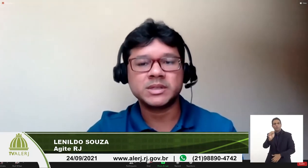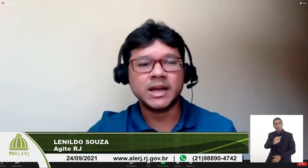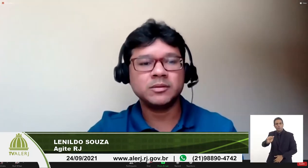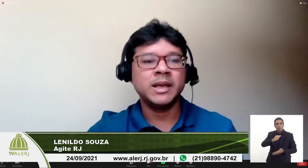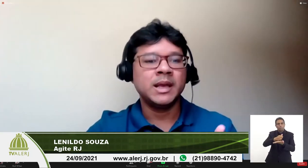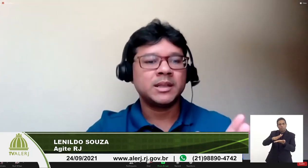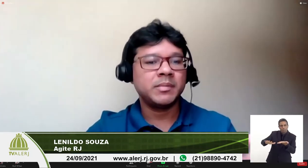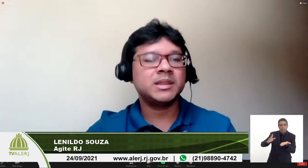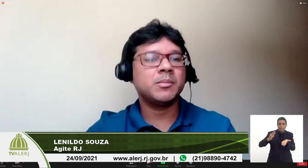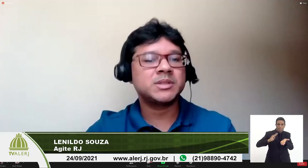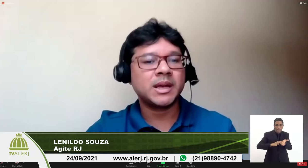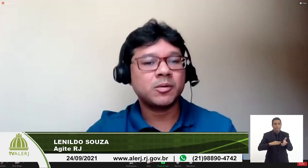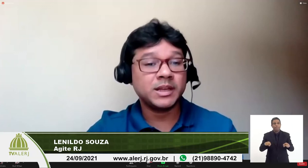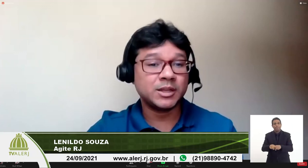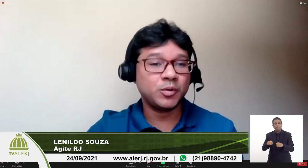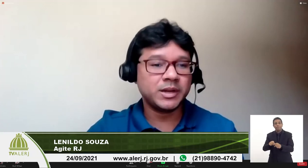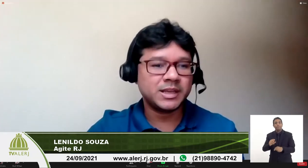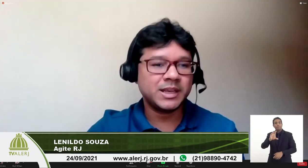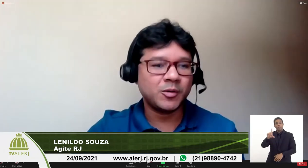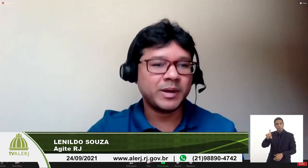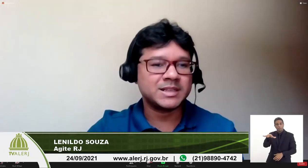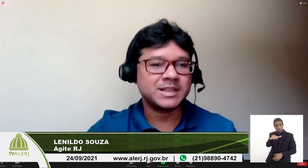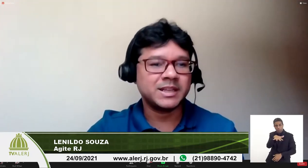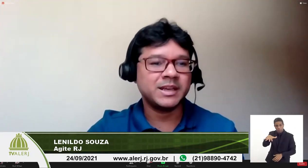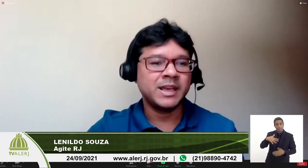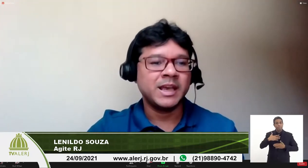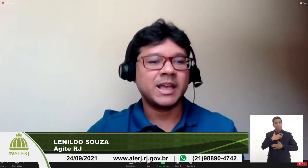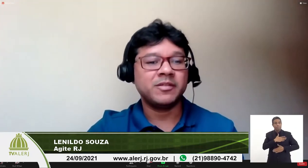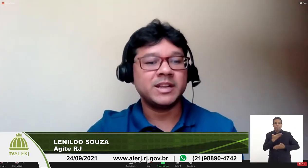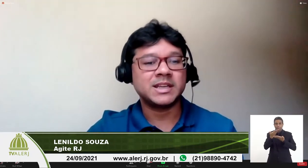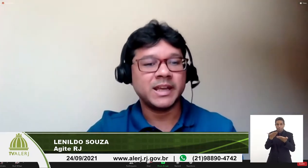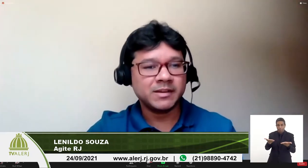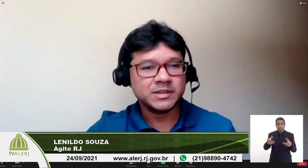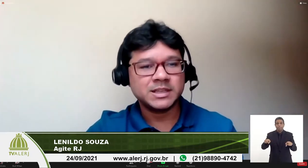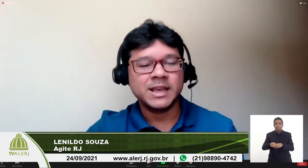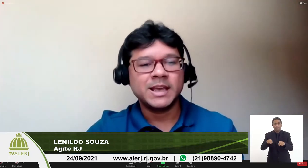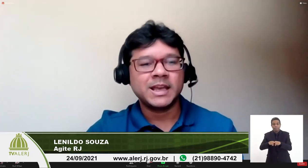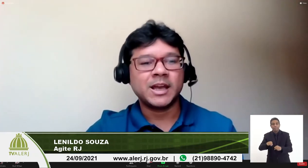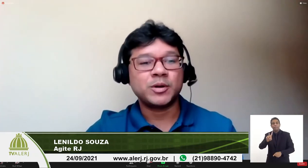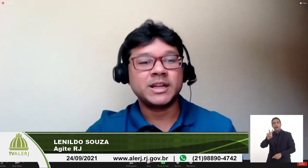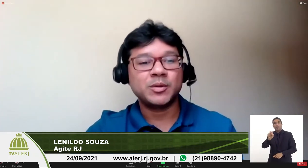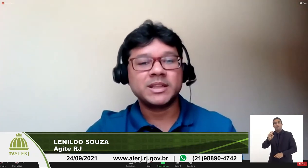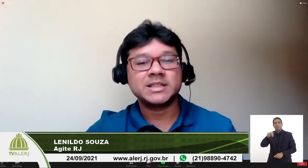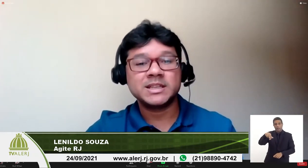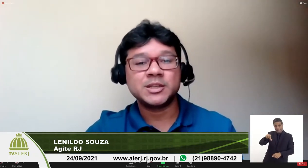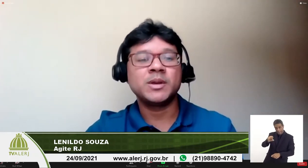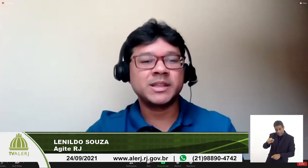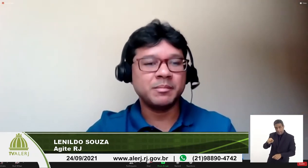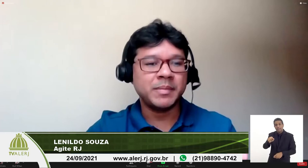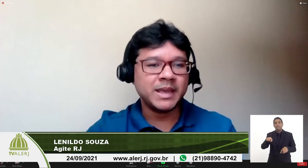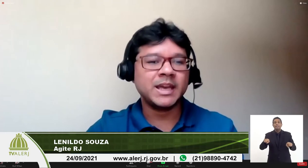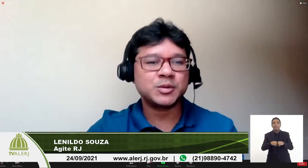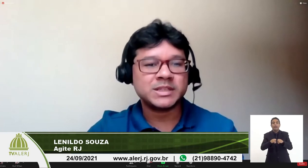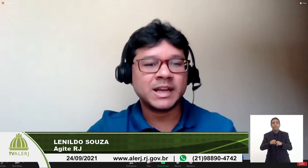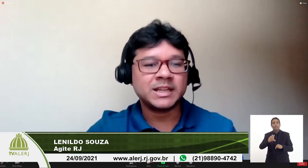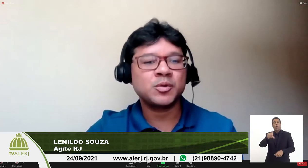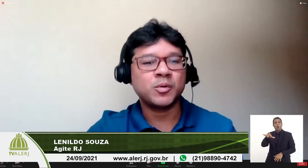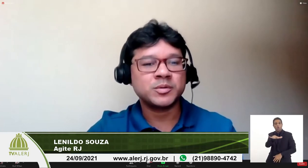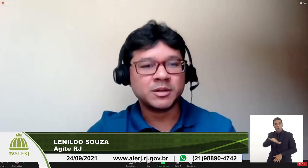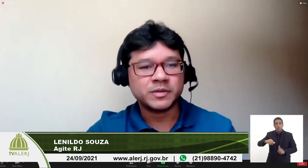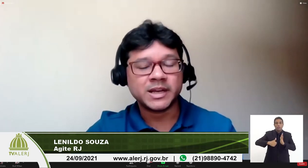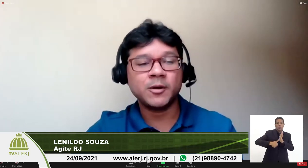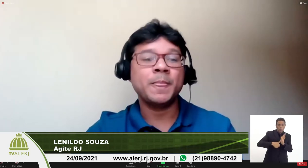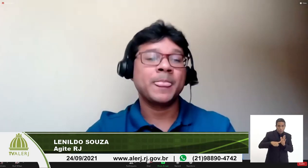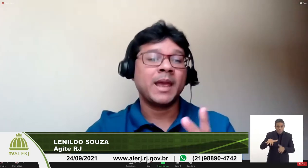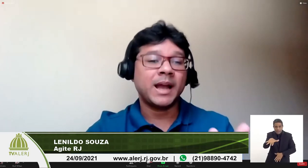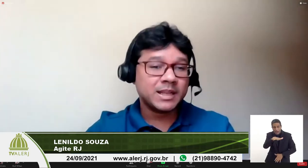membro associado também temos a coordenadora aqui que é um prazer que é a Vanessa Neves que é a coordenadora da CECIL que também é associada do